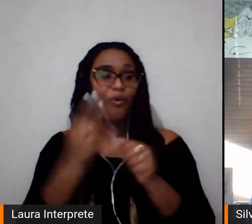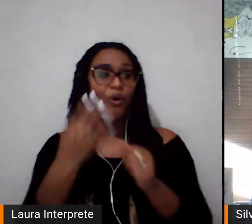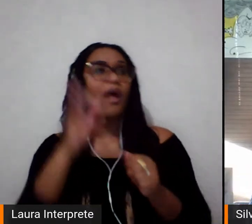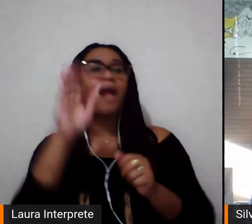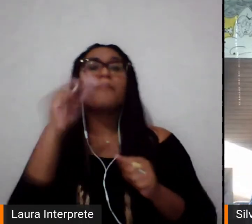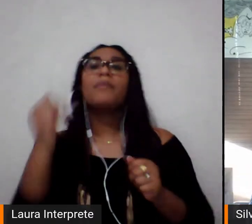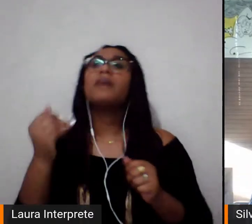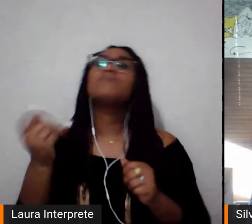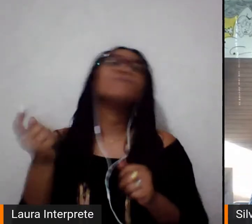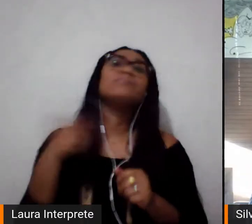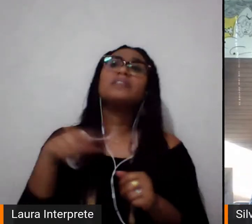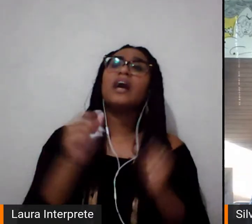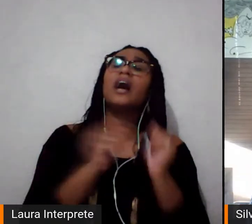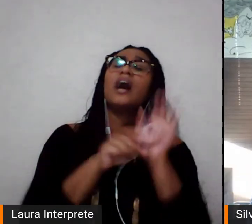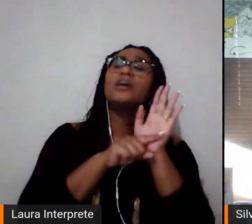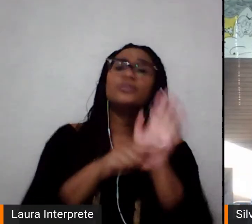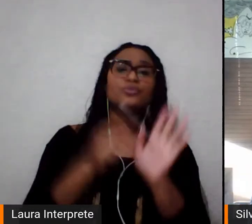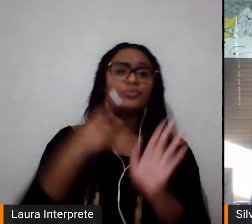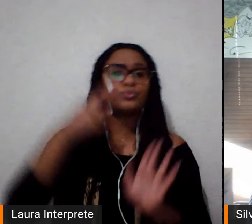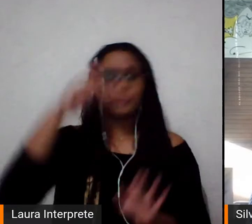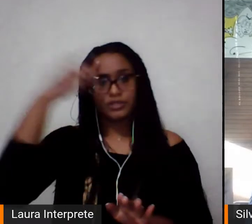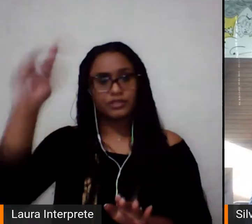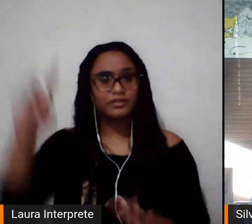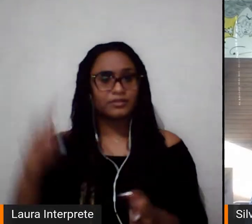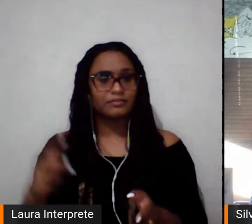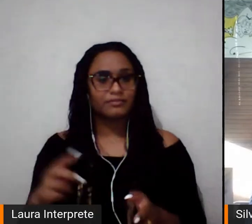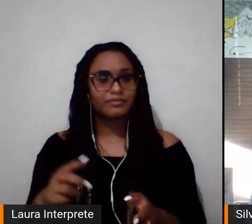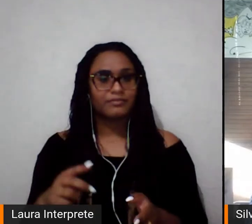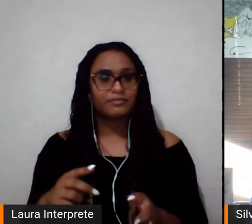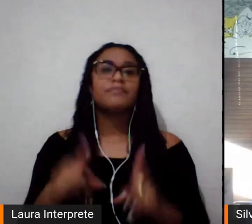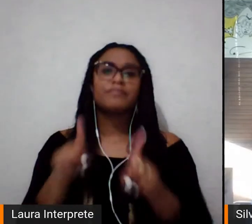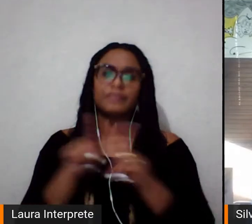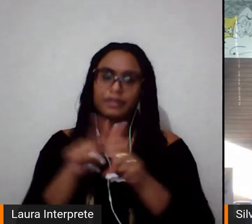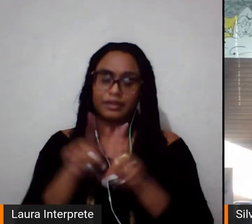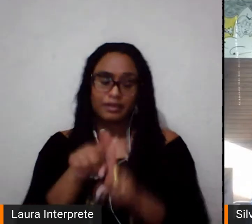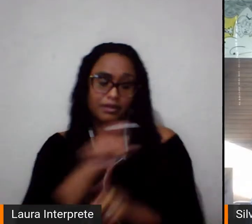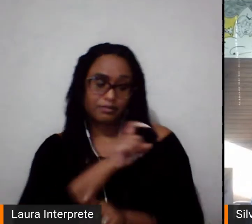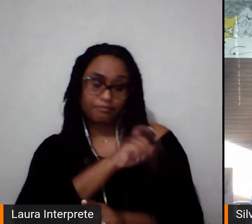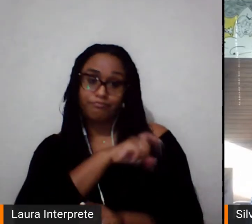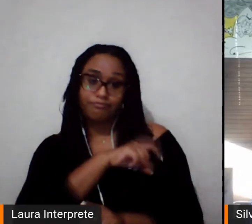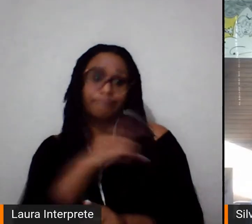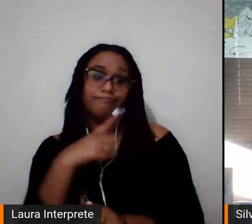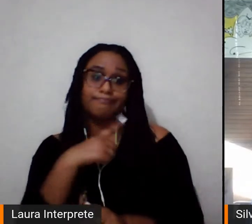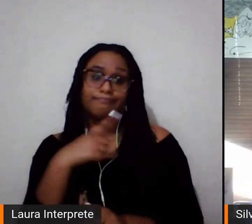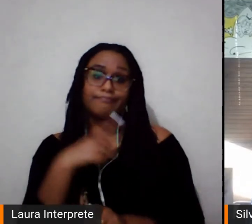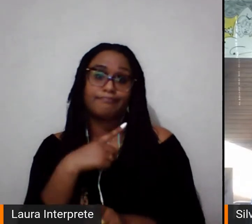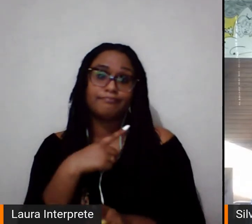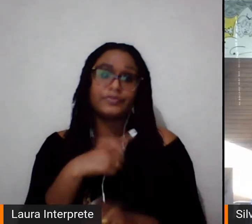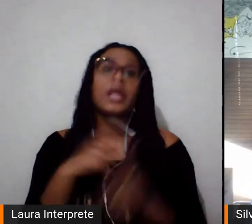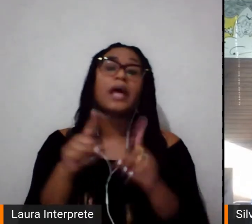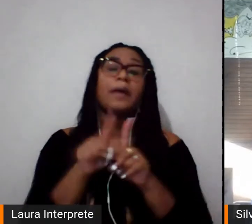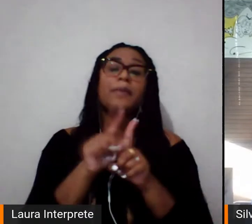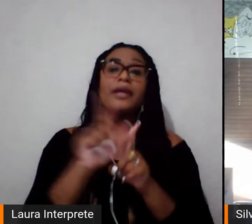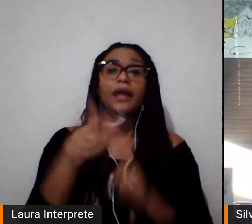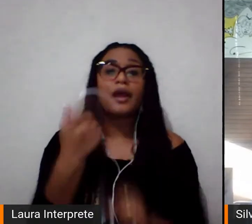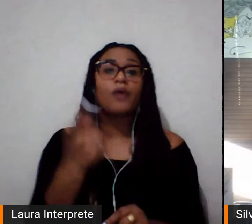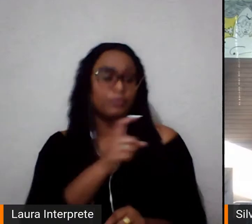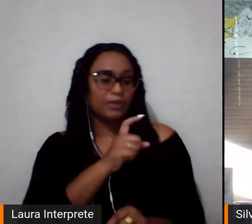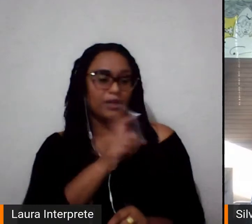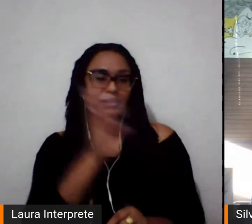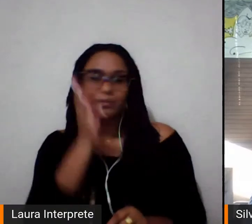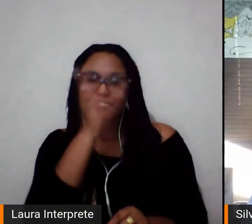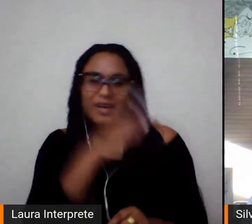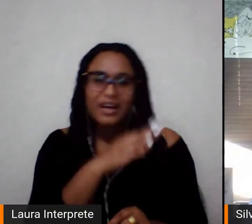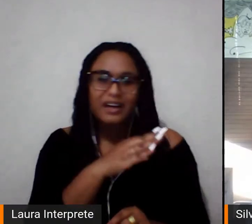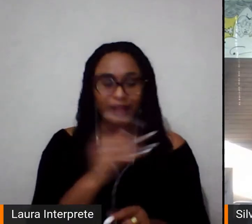situação de violência contra as mulheres, uma violência moral. Também pensar a violência econômica, ou seja, as mulheres